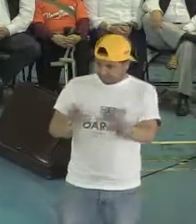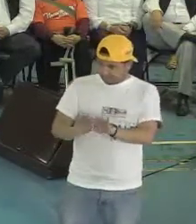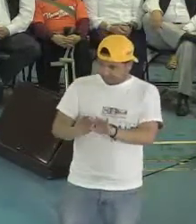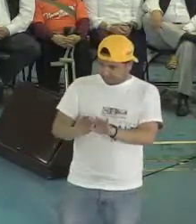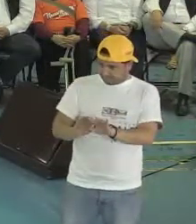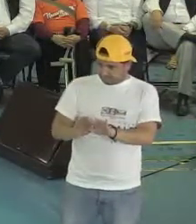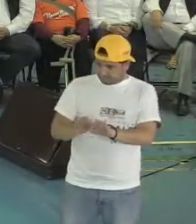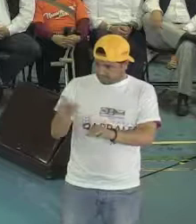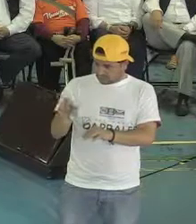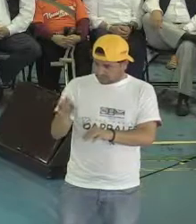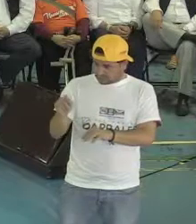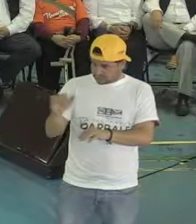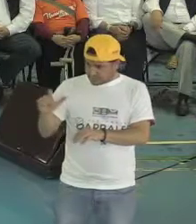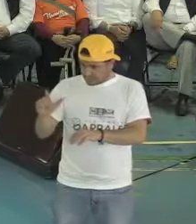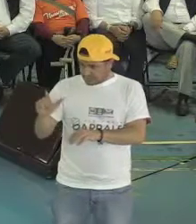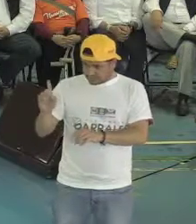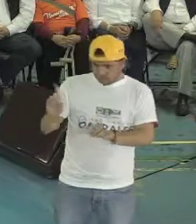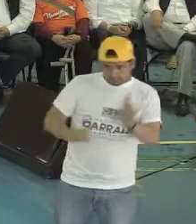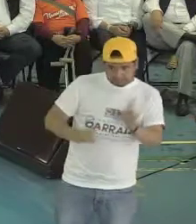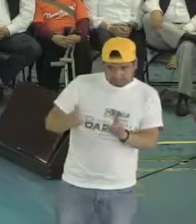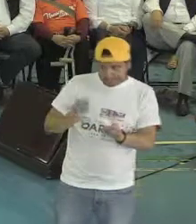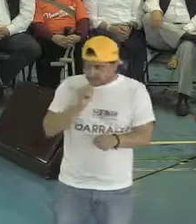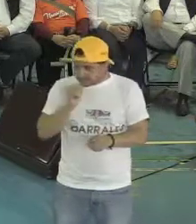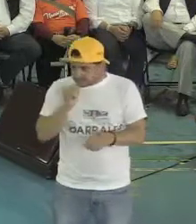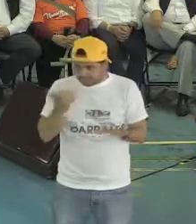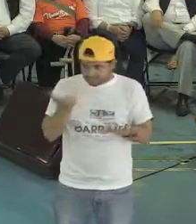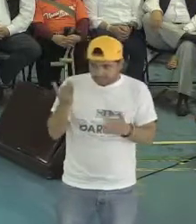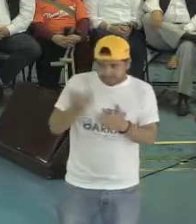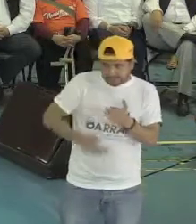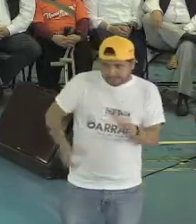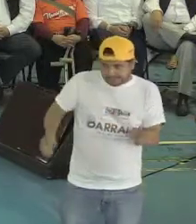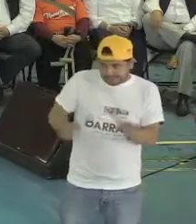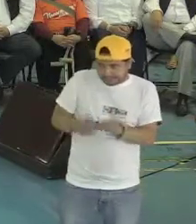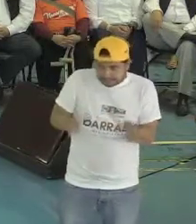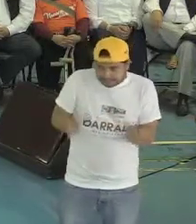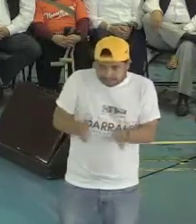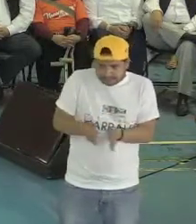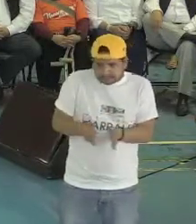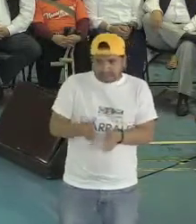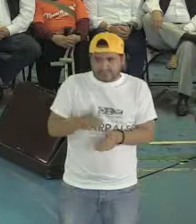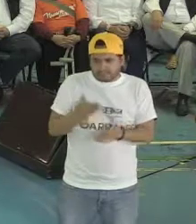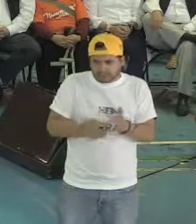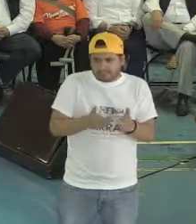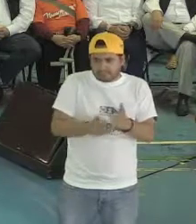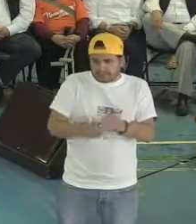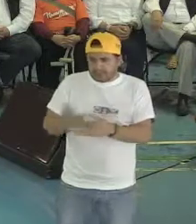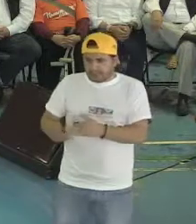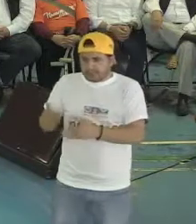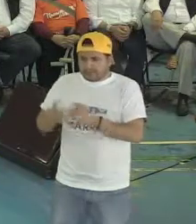que la deuda no está cubierta, la deuda no está saldada con ustedes, en esta ciudad hay un avance.